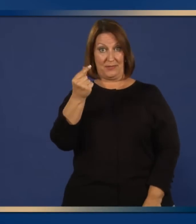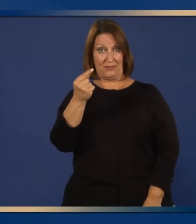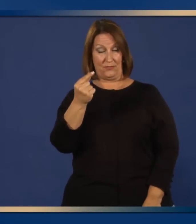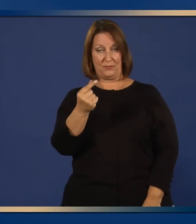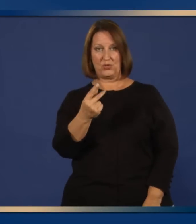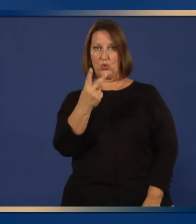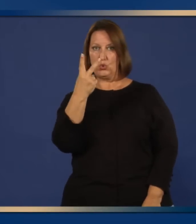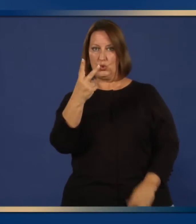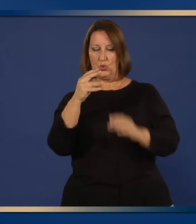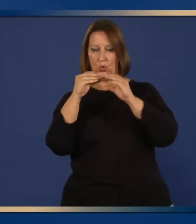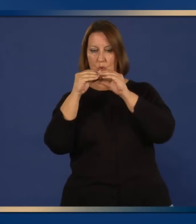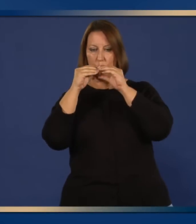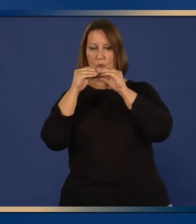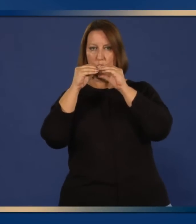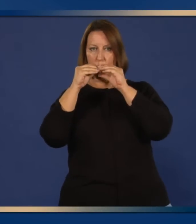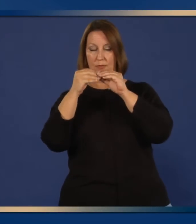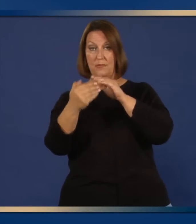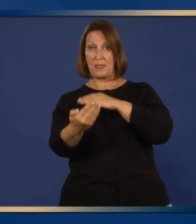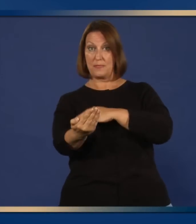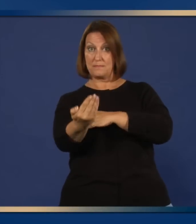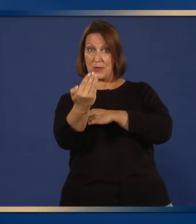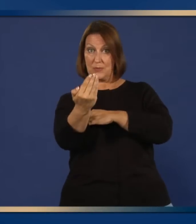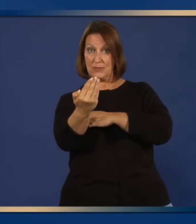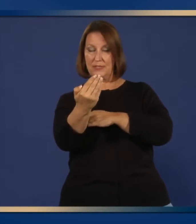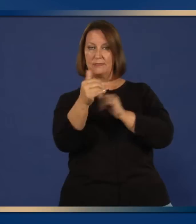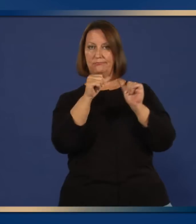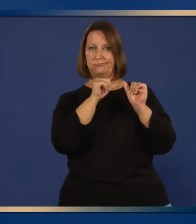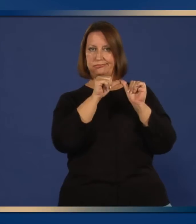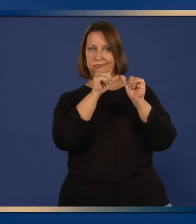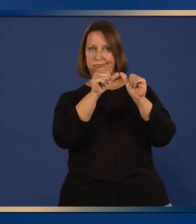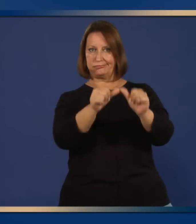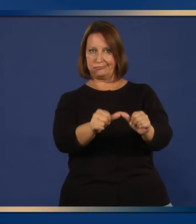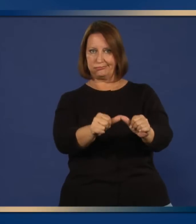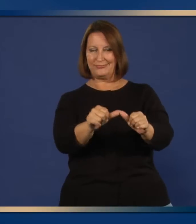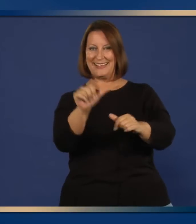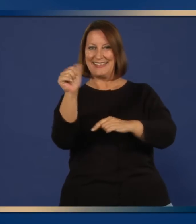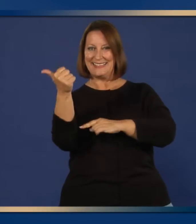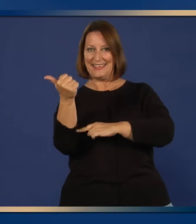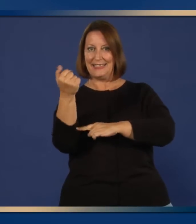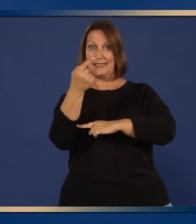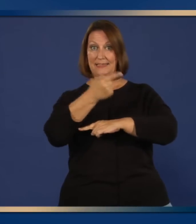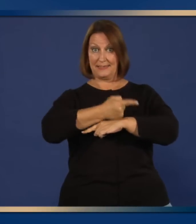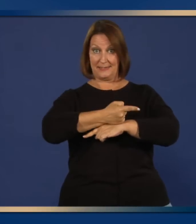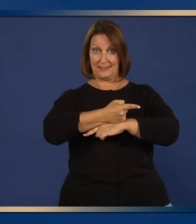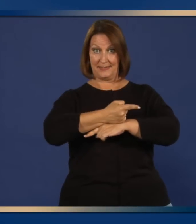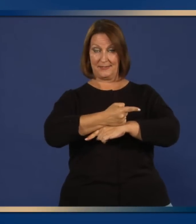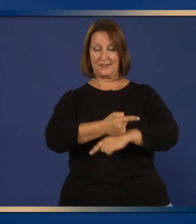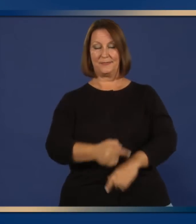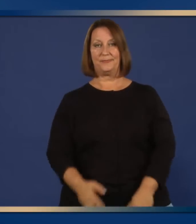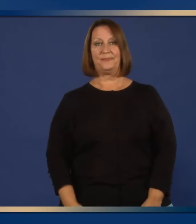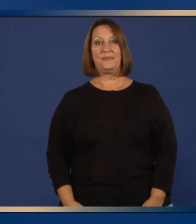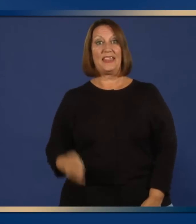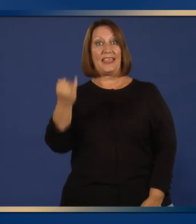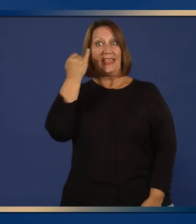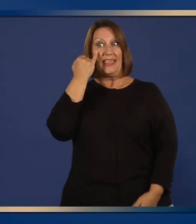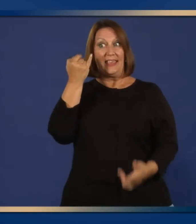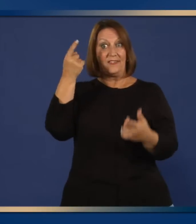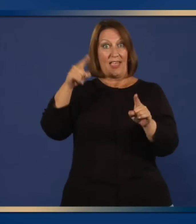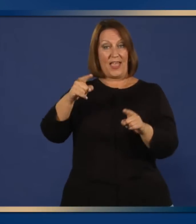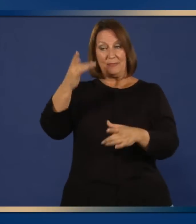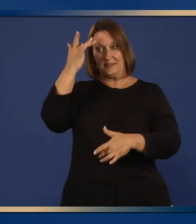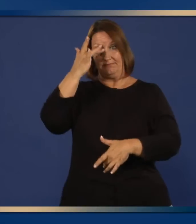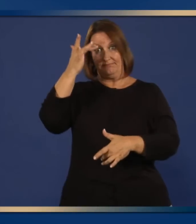vez al día durante 10 días. Los brotes de la comunidad. 10